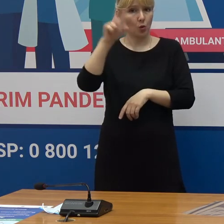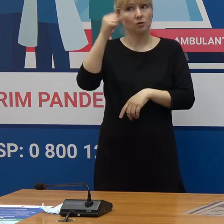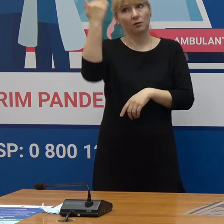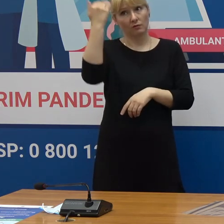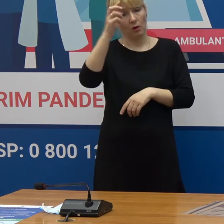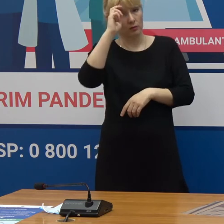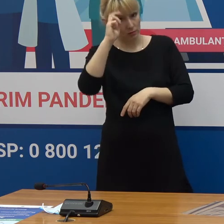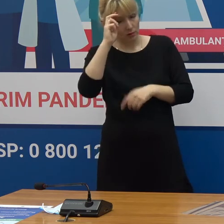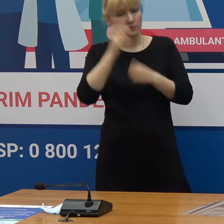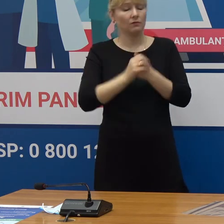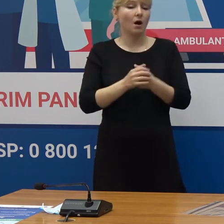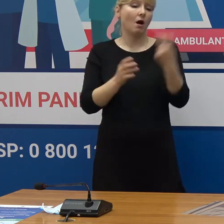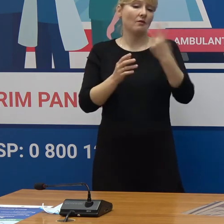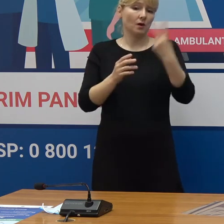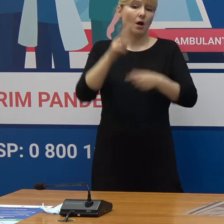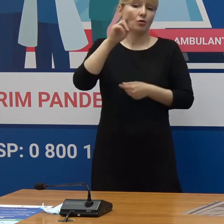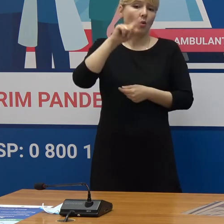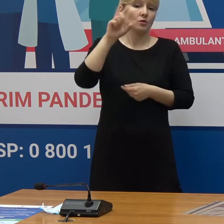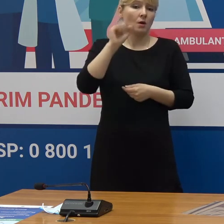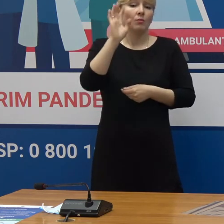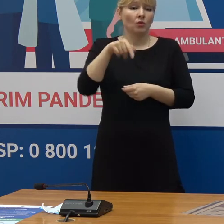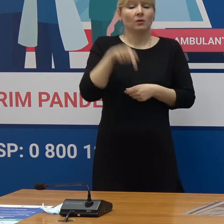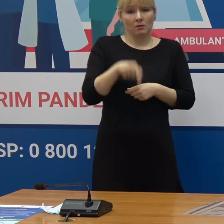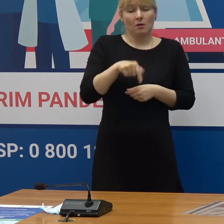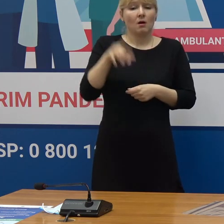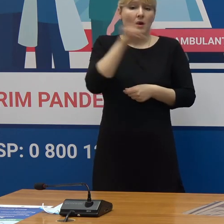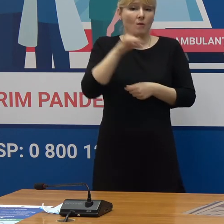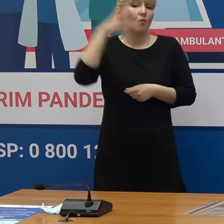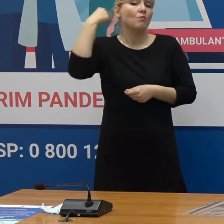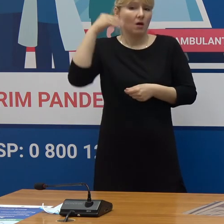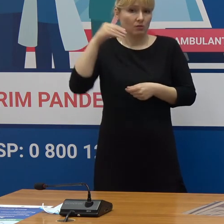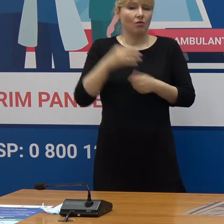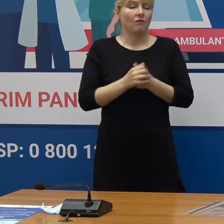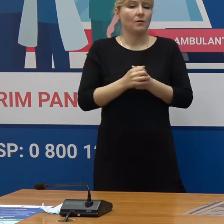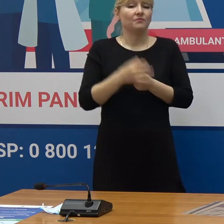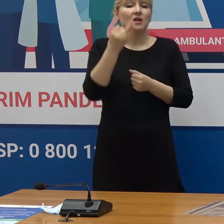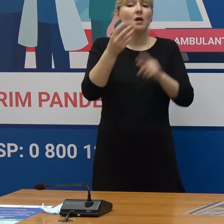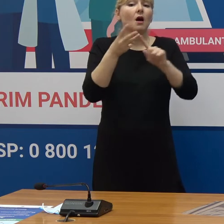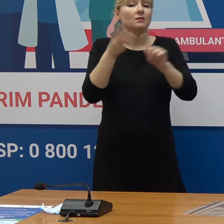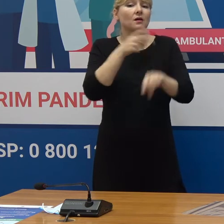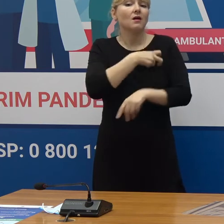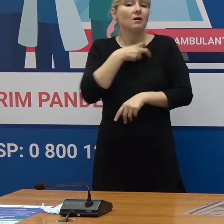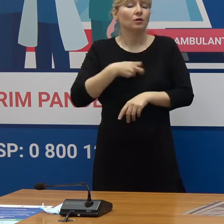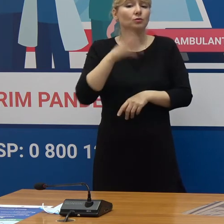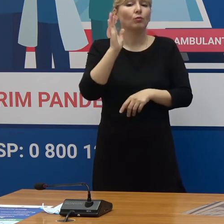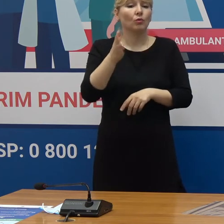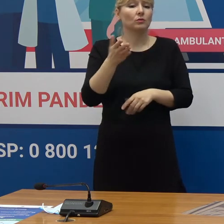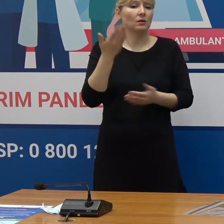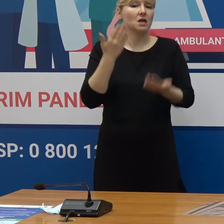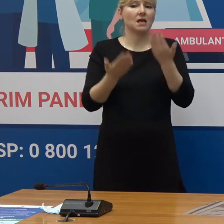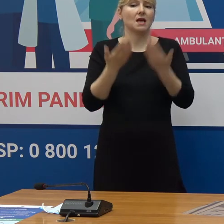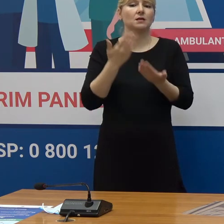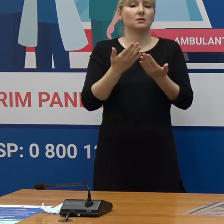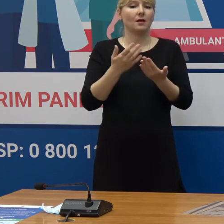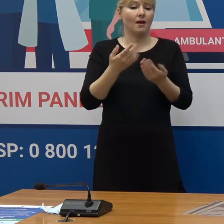într-o țară anume și al doilea certificat pentru țara Republica Moldova Și al treilea risc este dacă vor